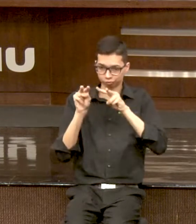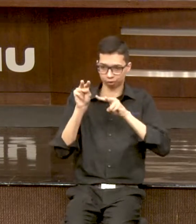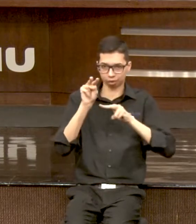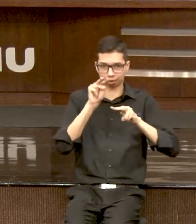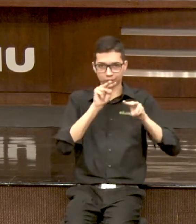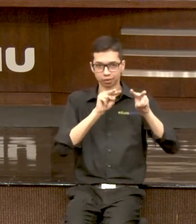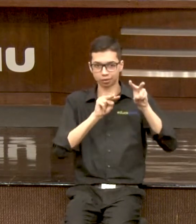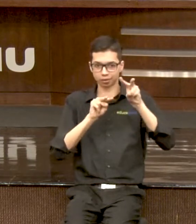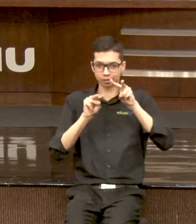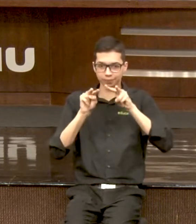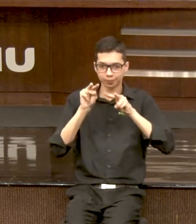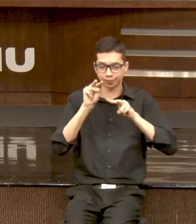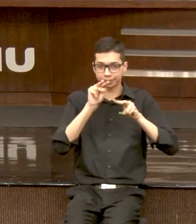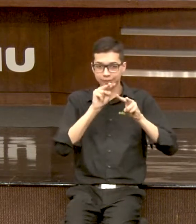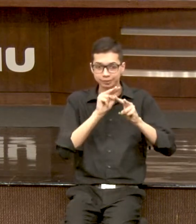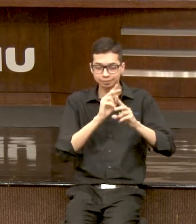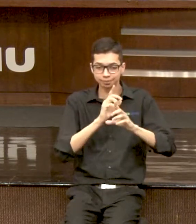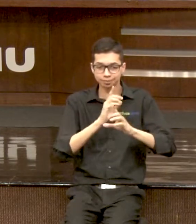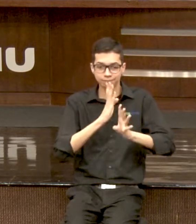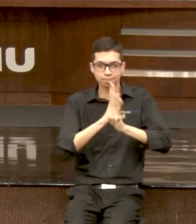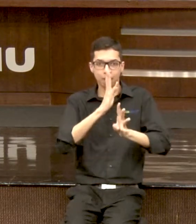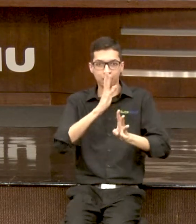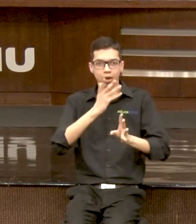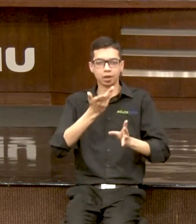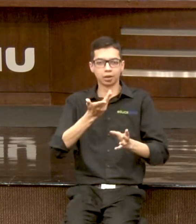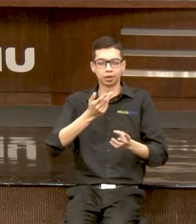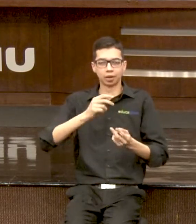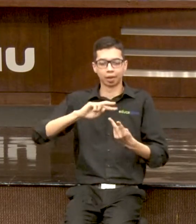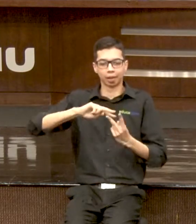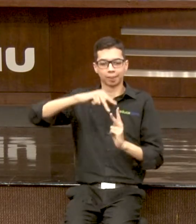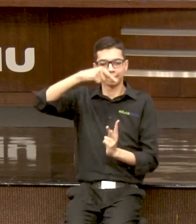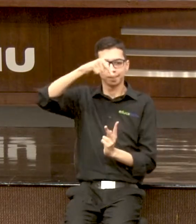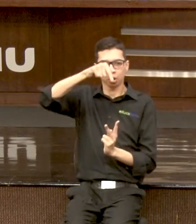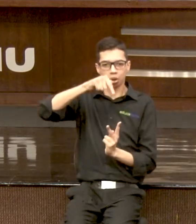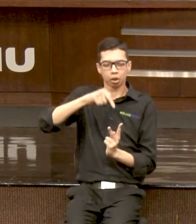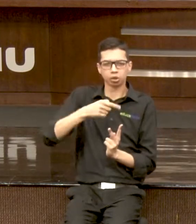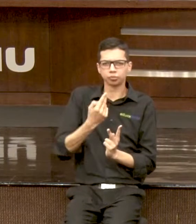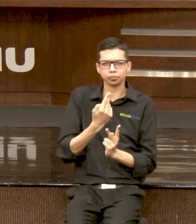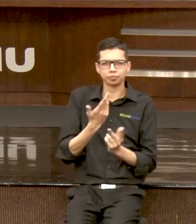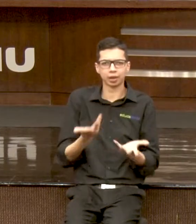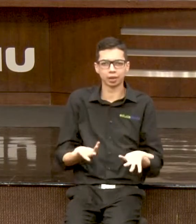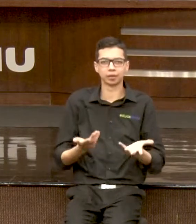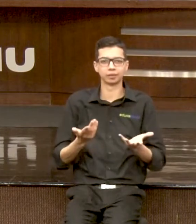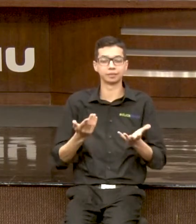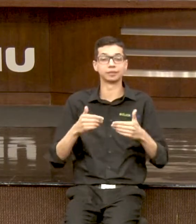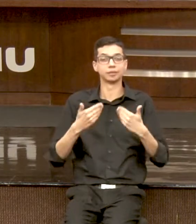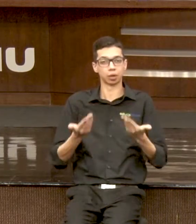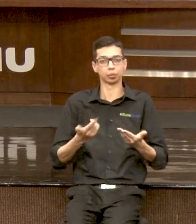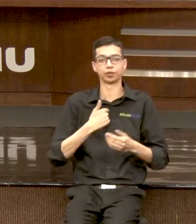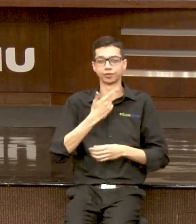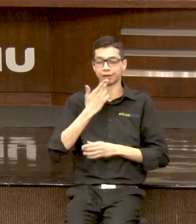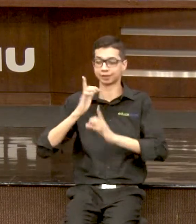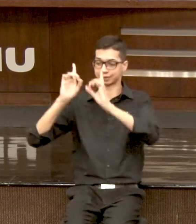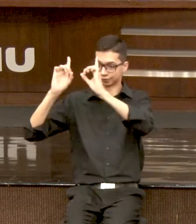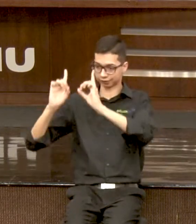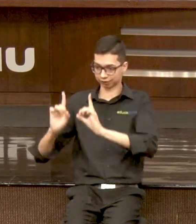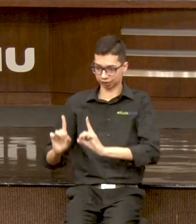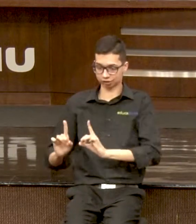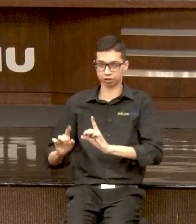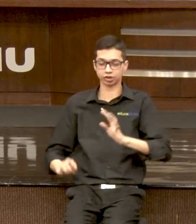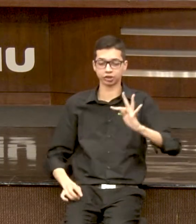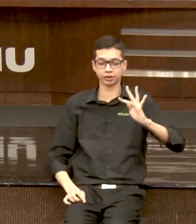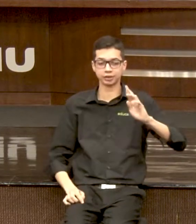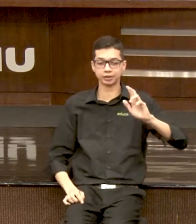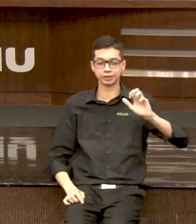Essa é a grande diferença de deficiência para transtorno. Por que que não existe marcador